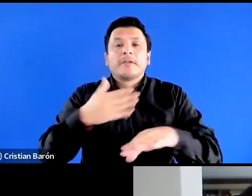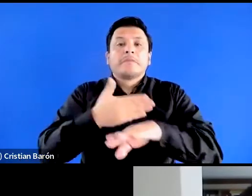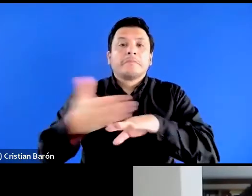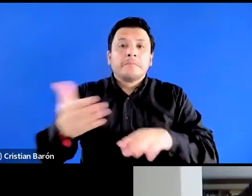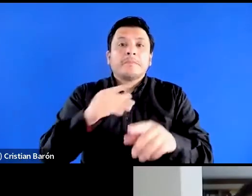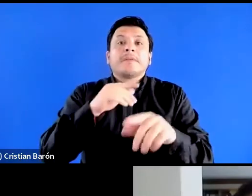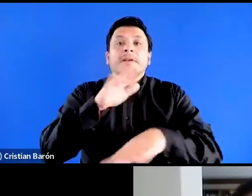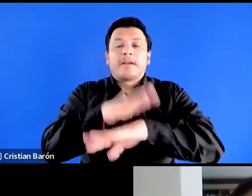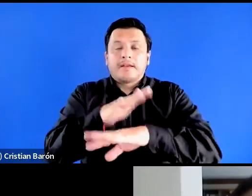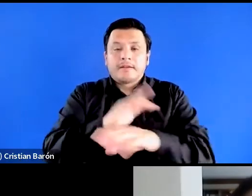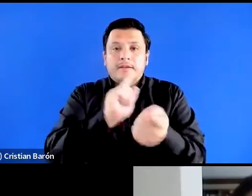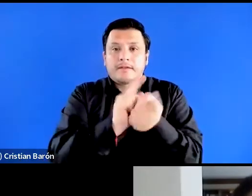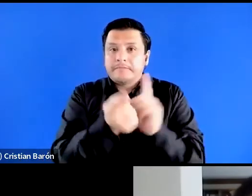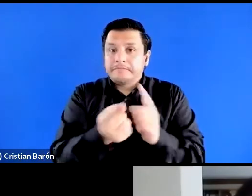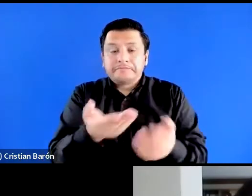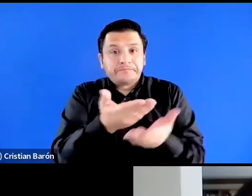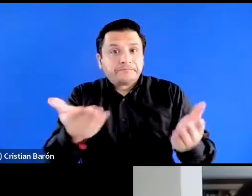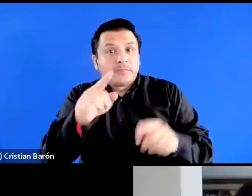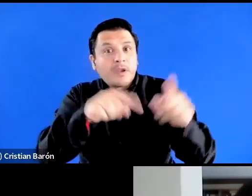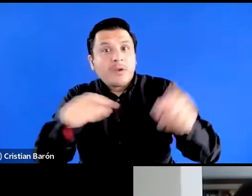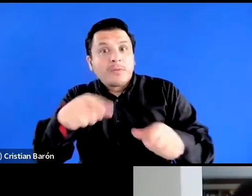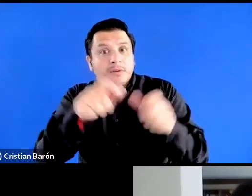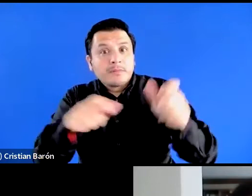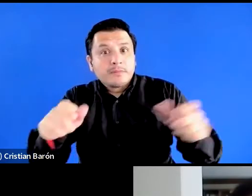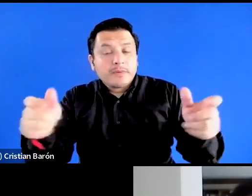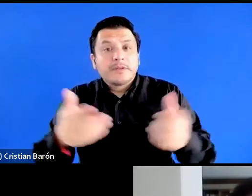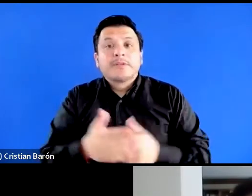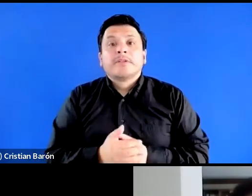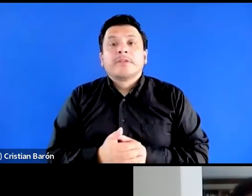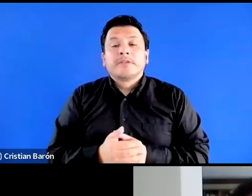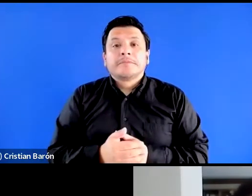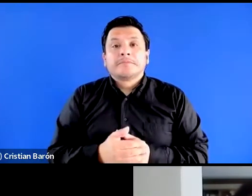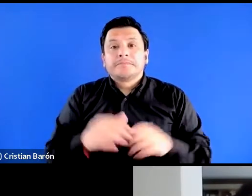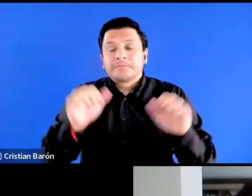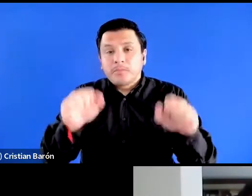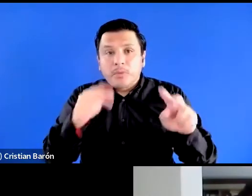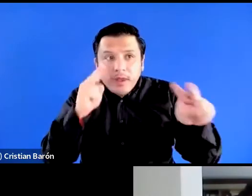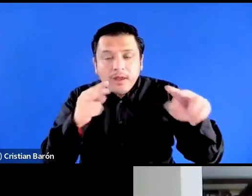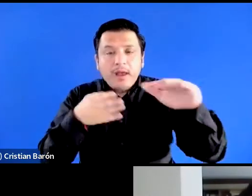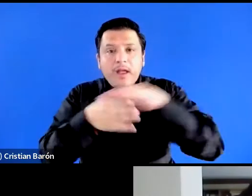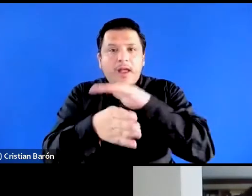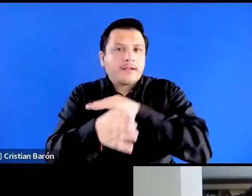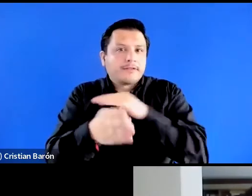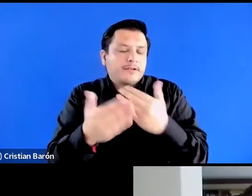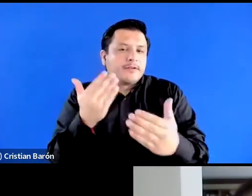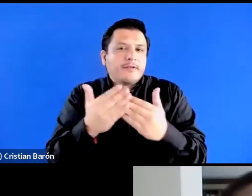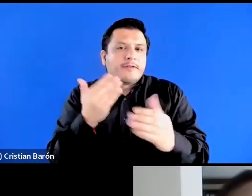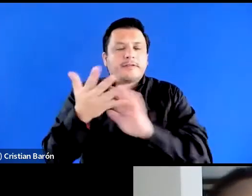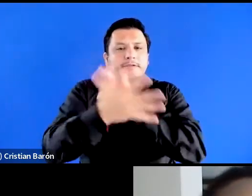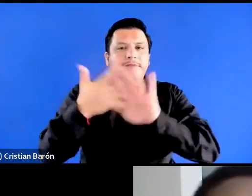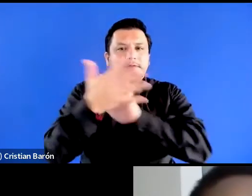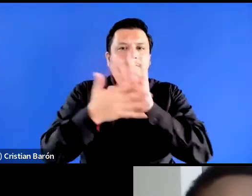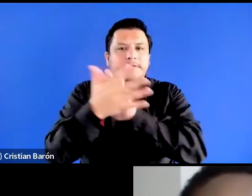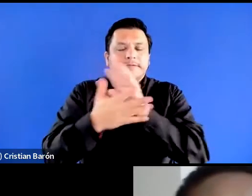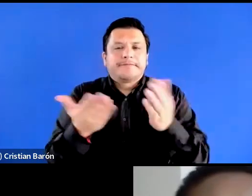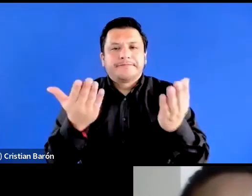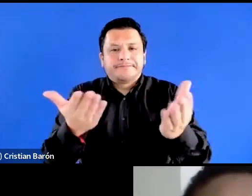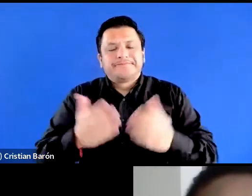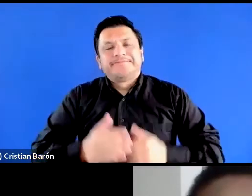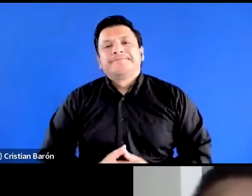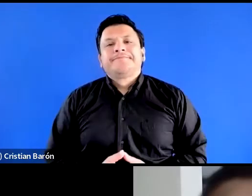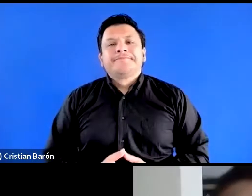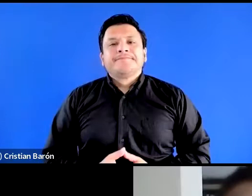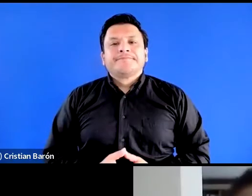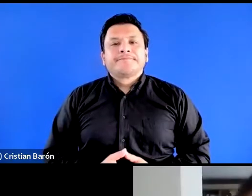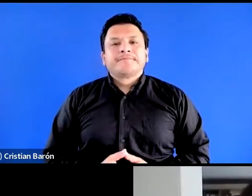para las personas que pueden acceder más fácilmente a este evento.